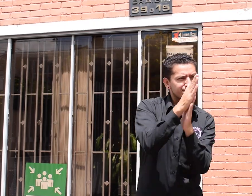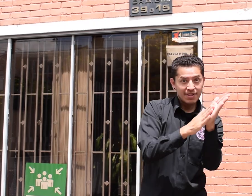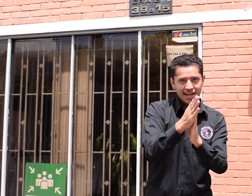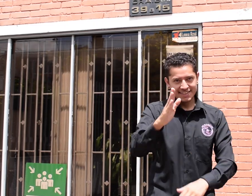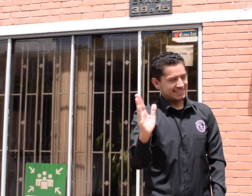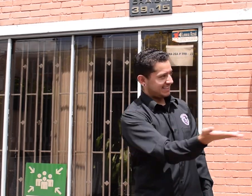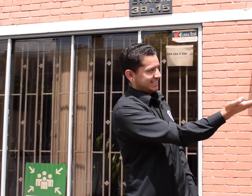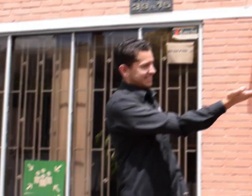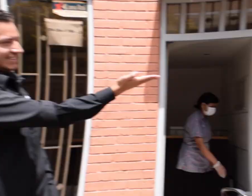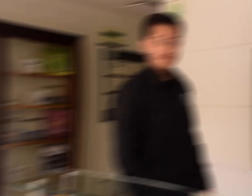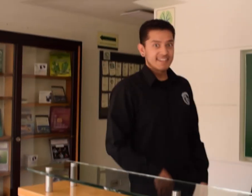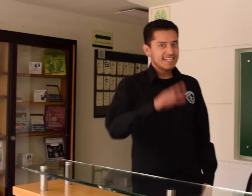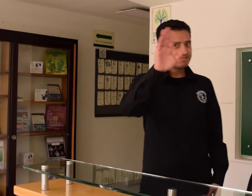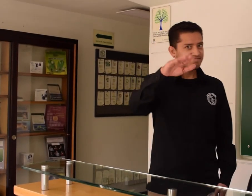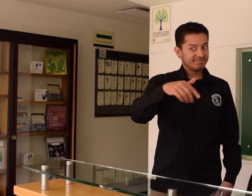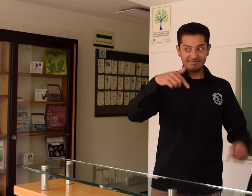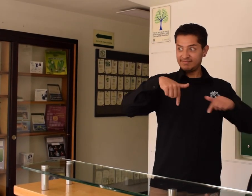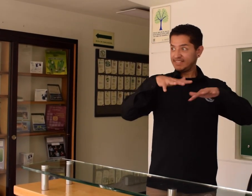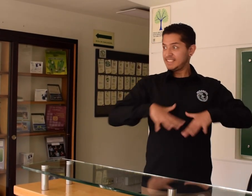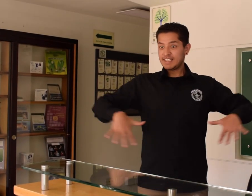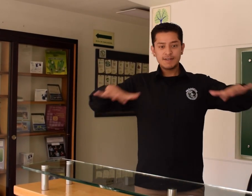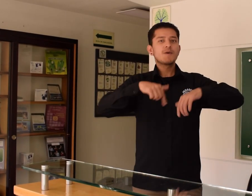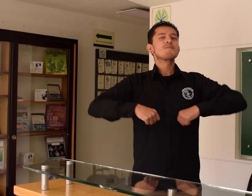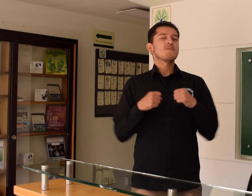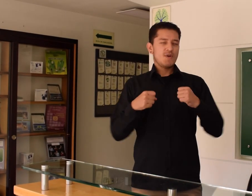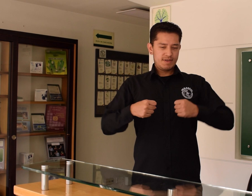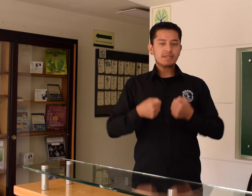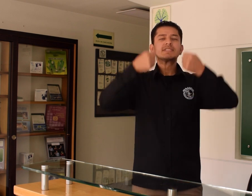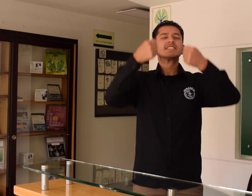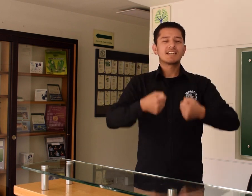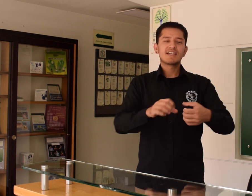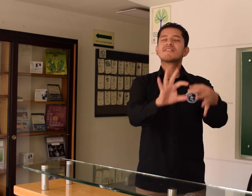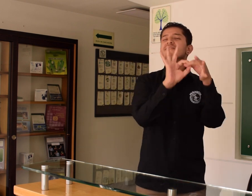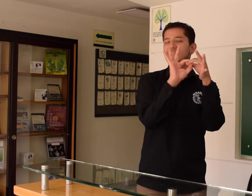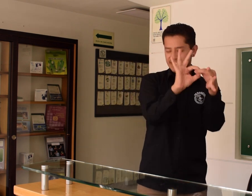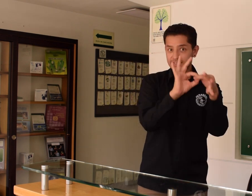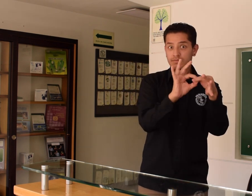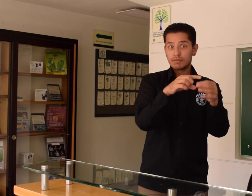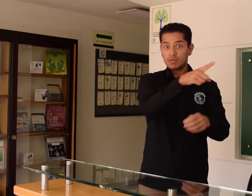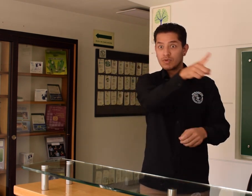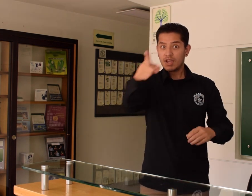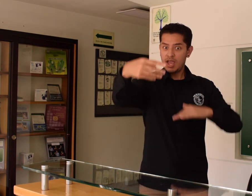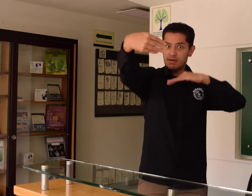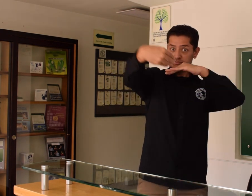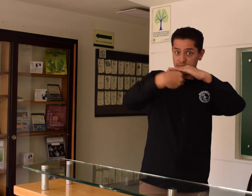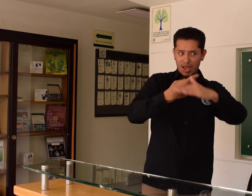Ahí te va la información. Aquí en la ciudad de Bogotá, en la sede de FENASCOL, podrás encontrar el material que